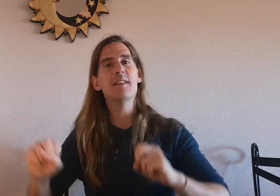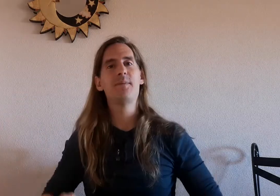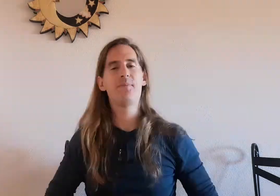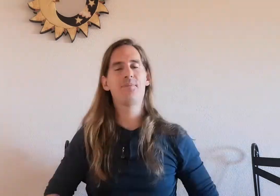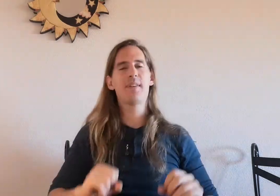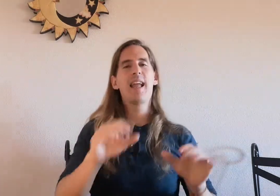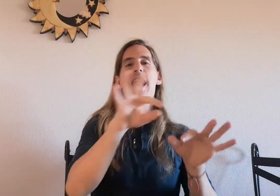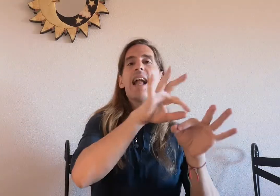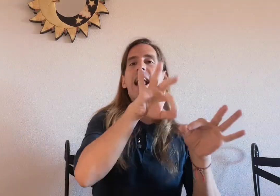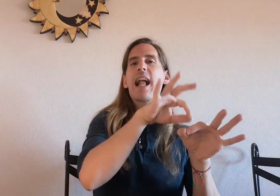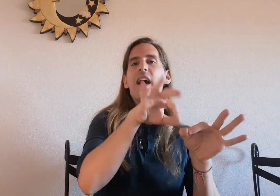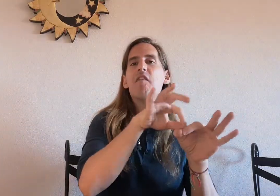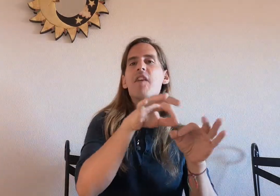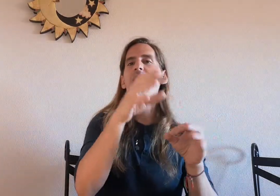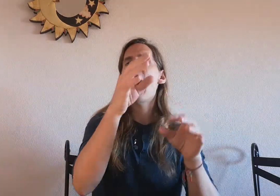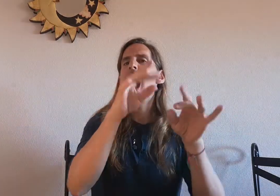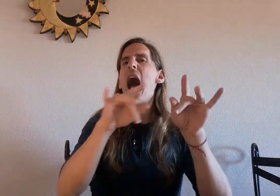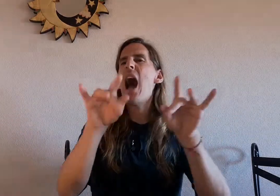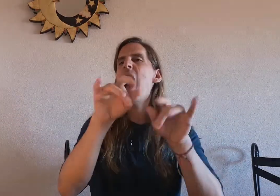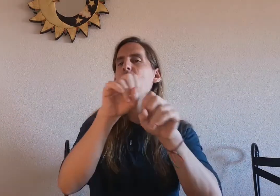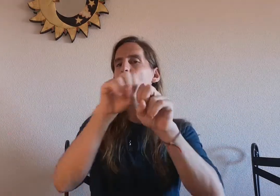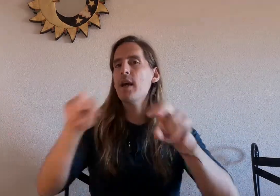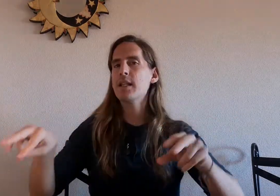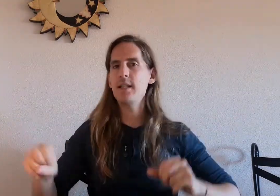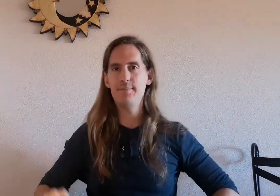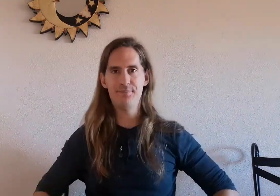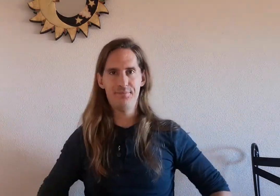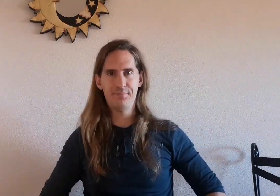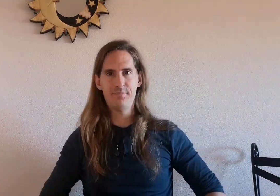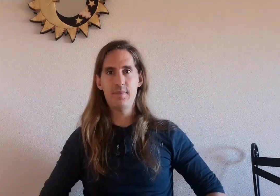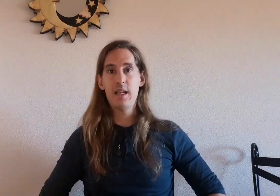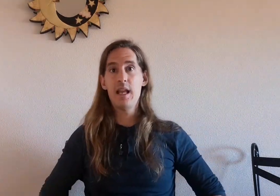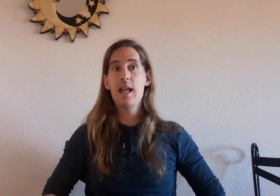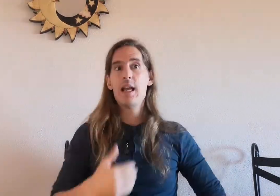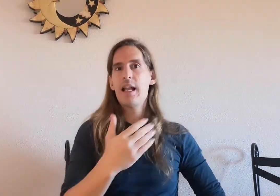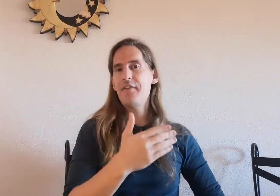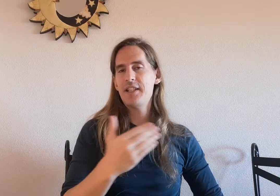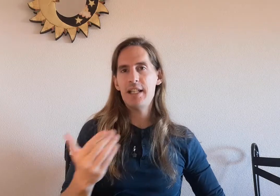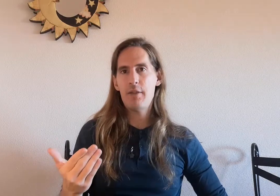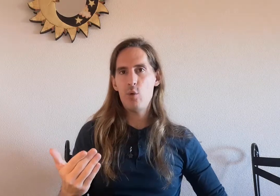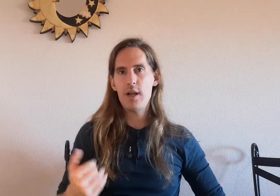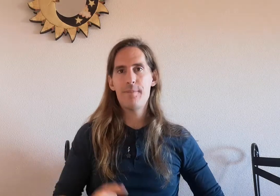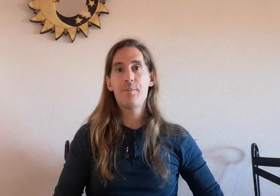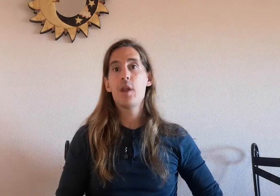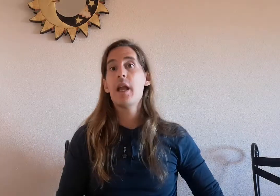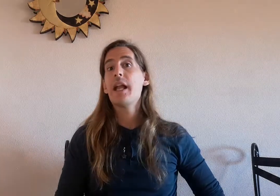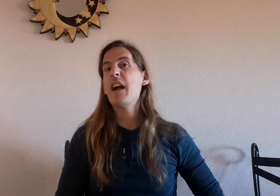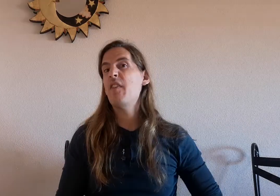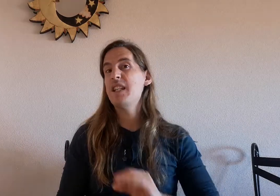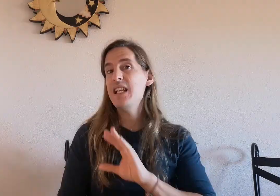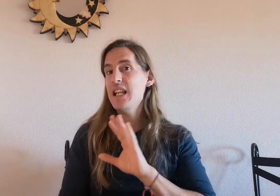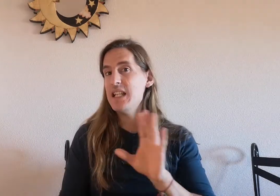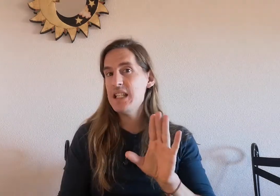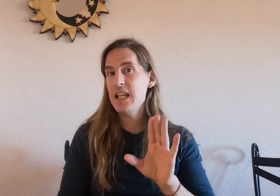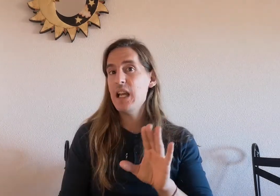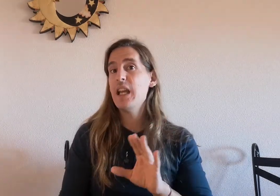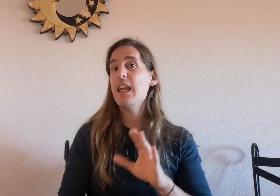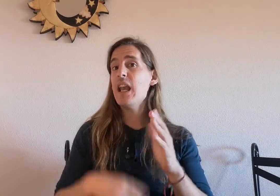café azúcar sí café sin azúcar café sin leche que